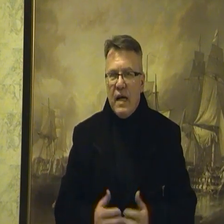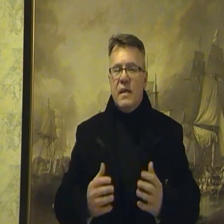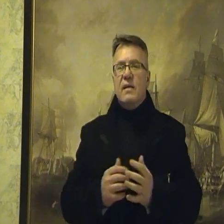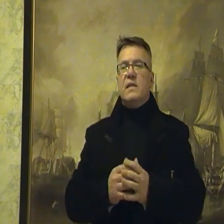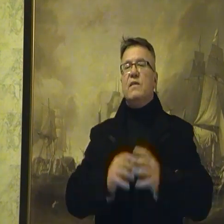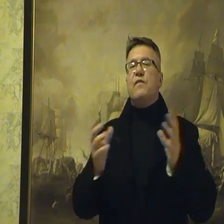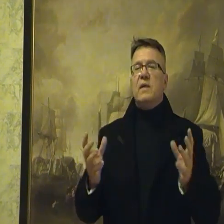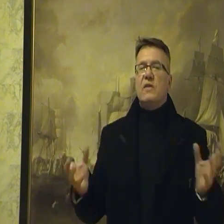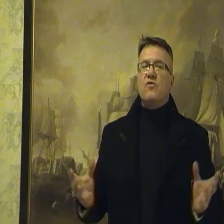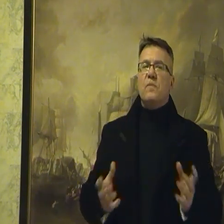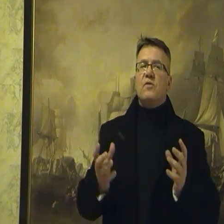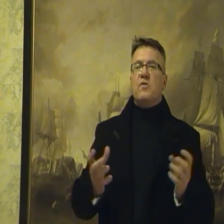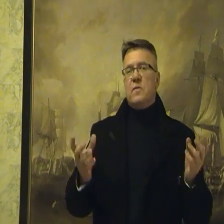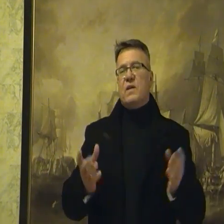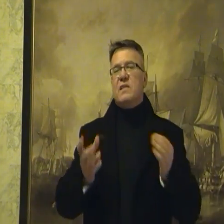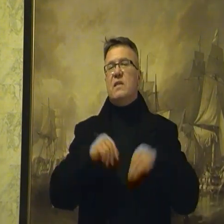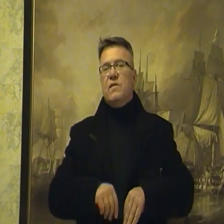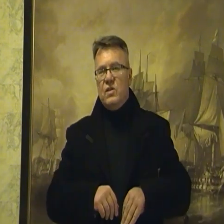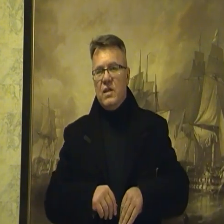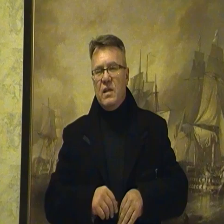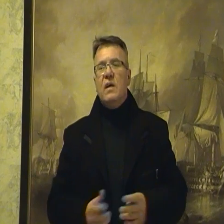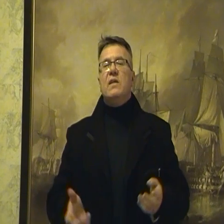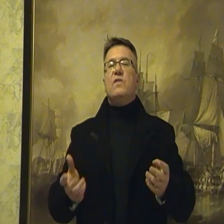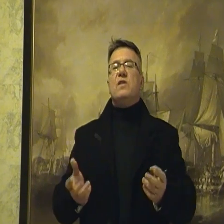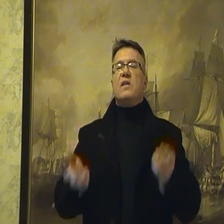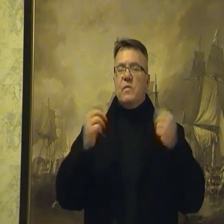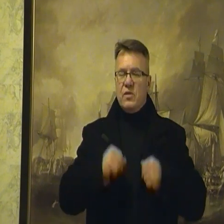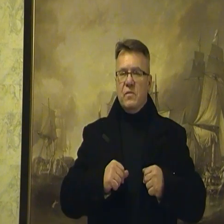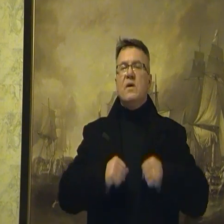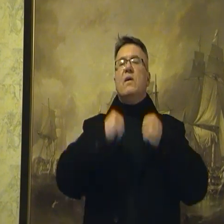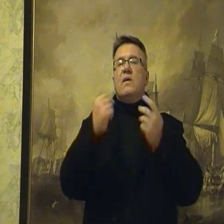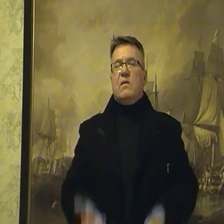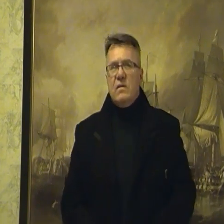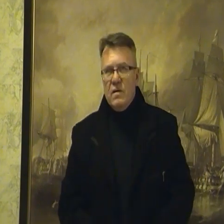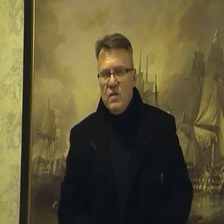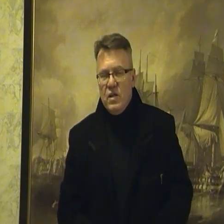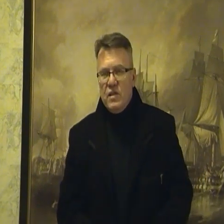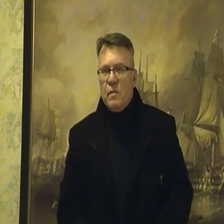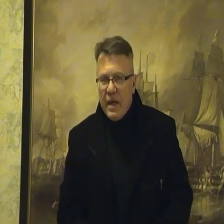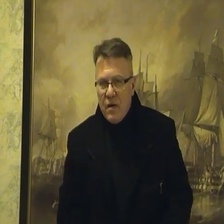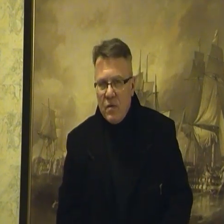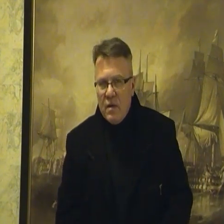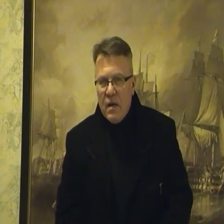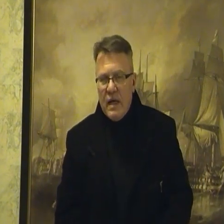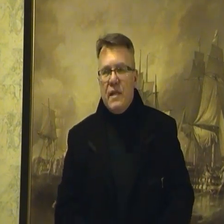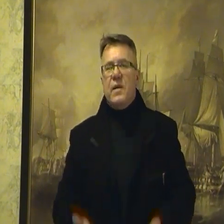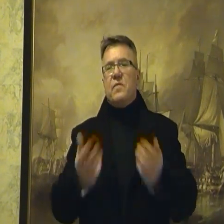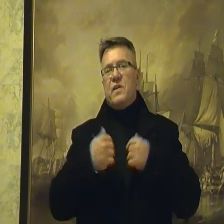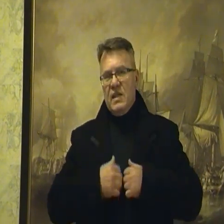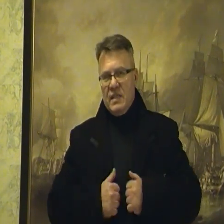ale dezinformacja służy po to, żeby Polacy nic nie wiedzieli, nie wiedzieli kim są, nie wiedzieli co mają, a najlepiej jakby wyjechali